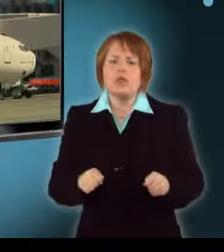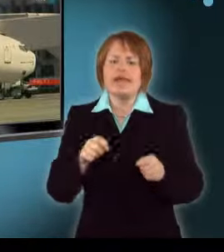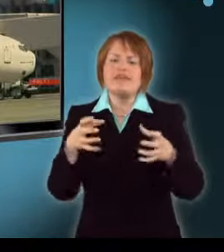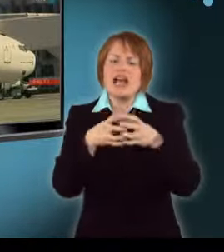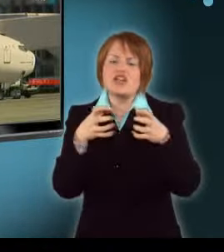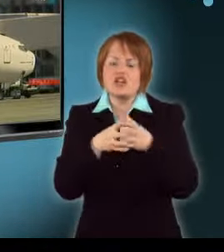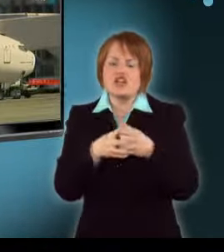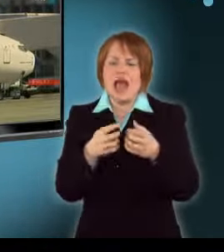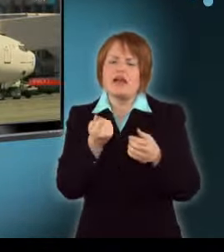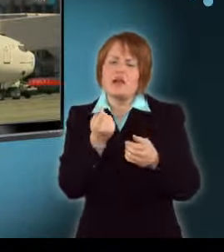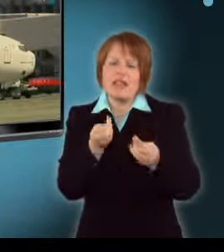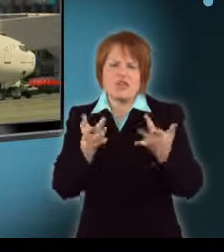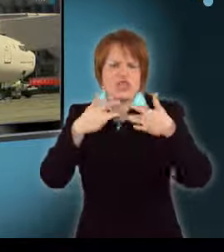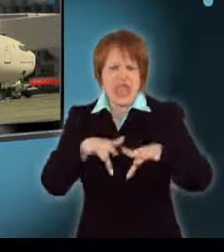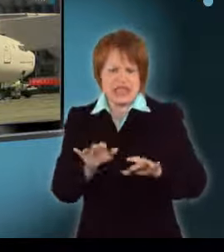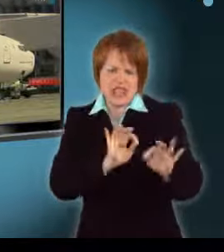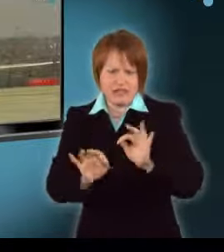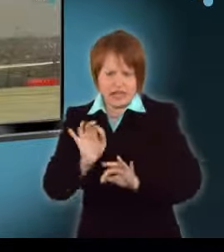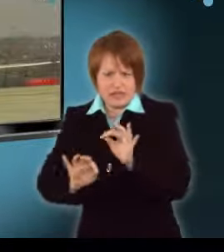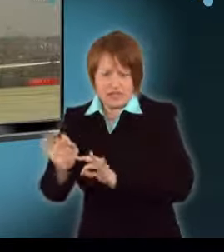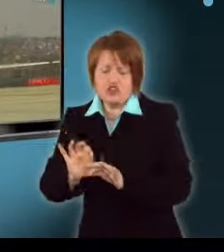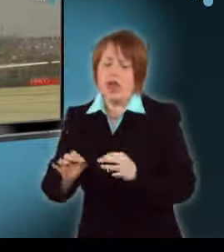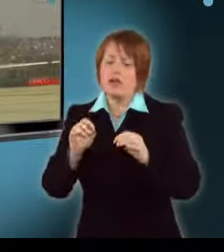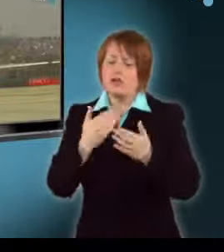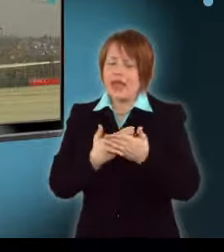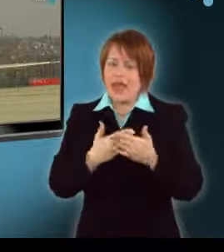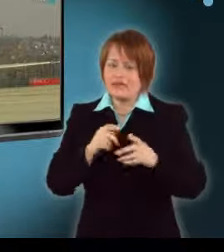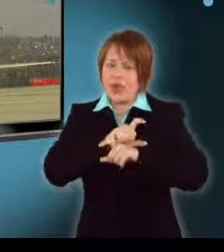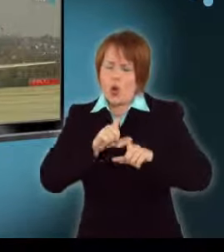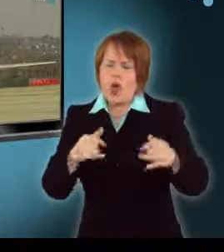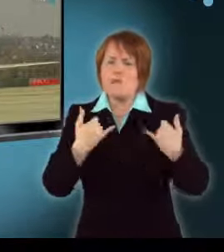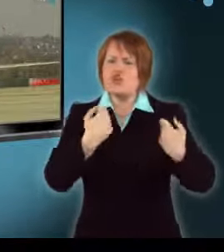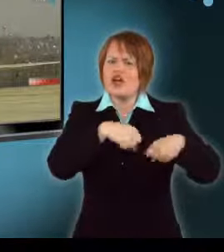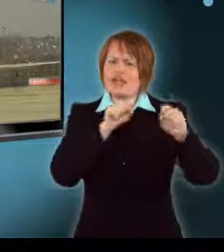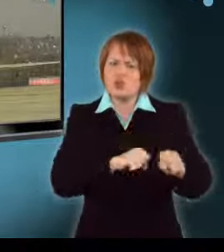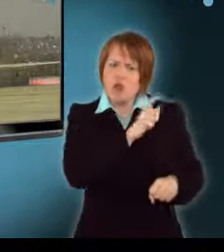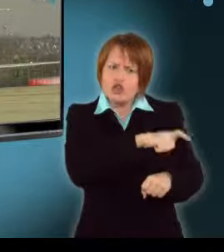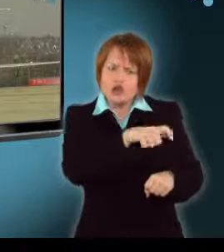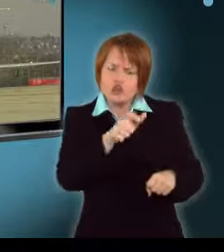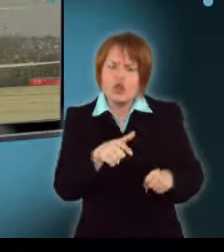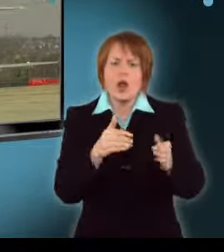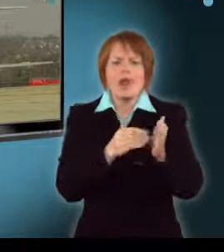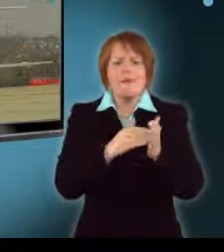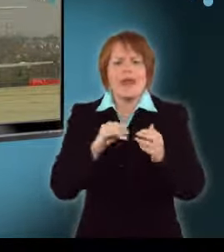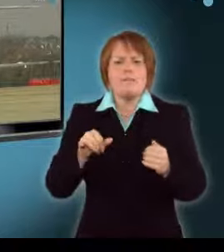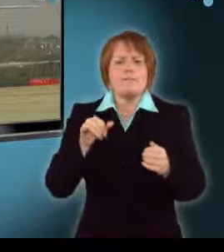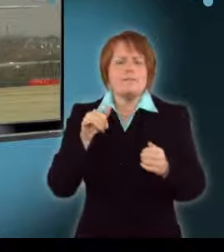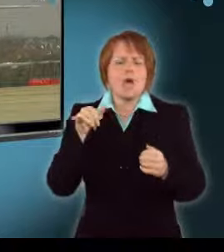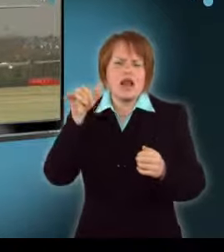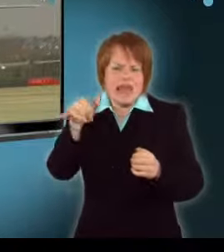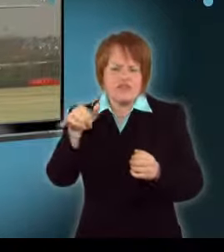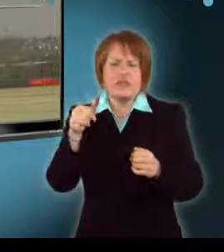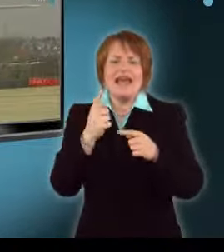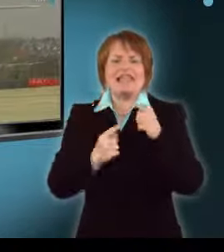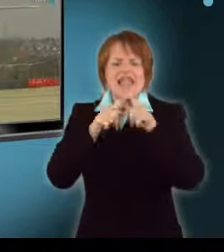rendezéséről. A halasztás fő oka, hogy a jelenlegi tulajdonosok még mindig nem fejezték be a malévodvirtokló Airbridge